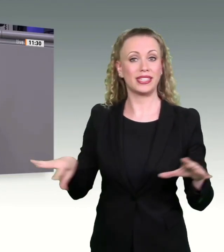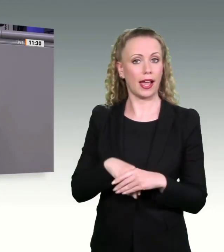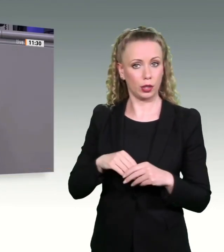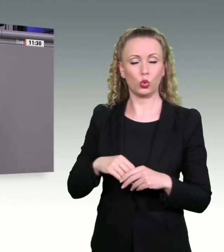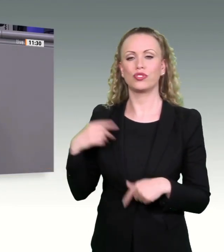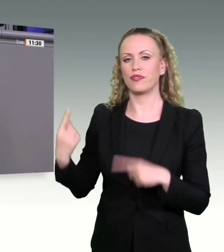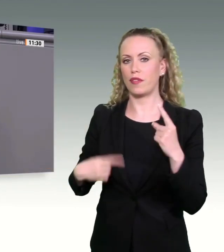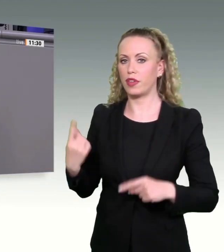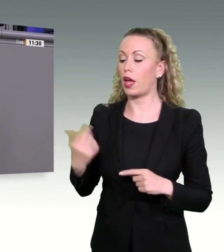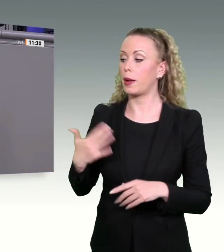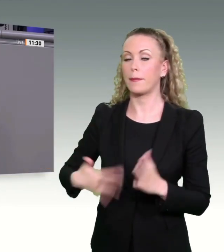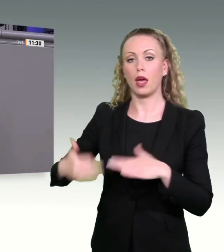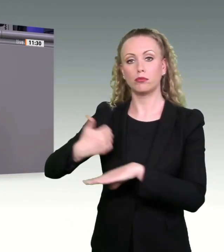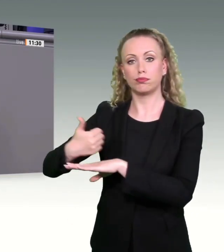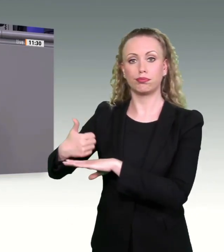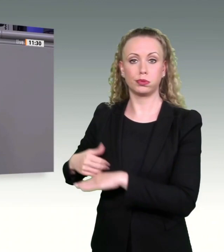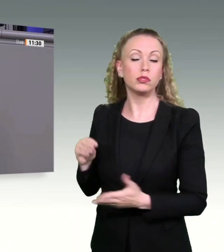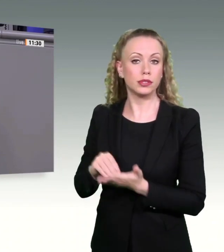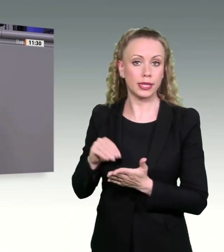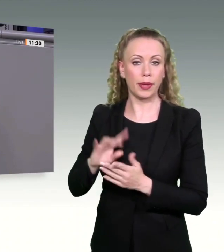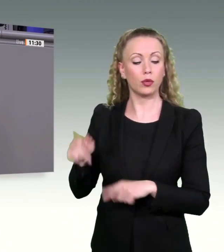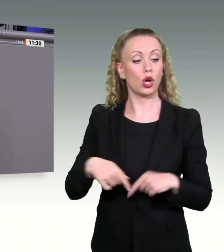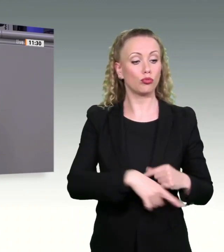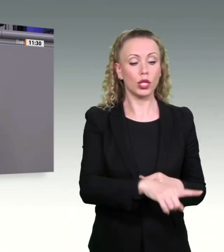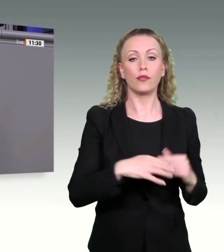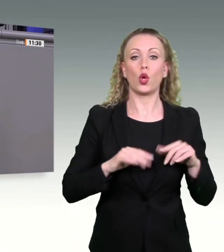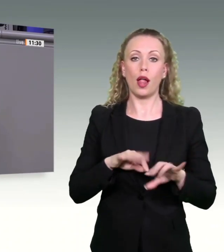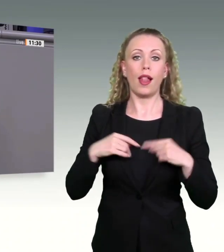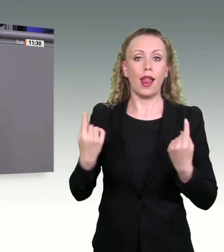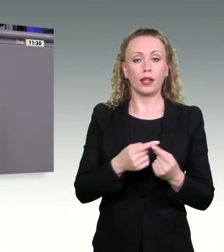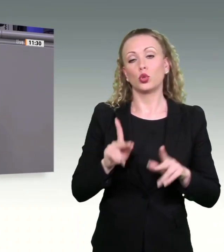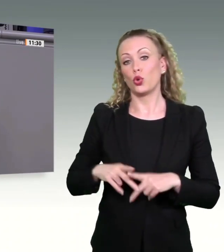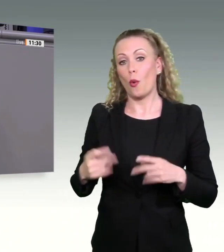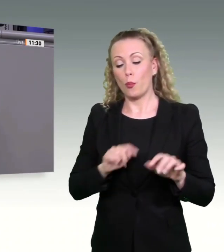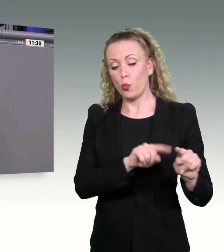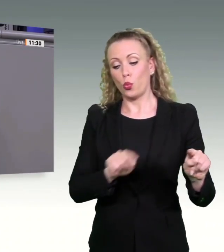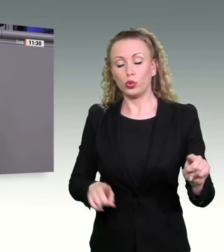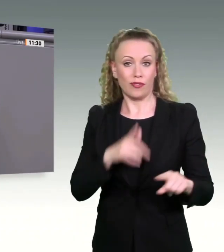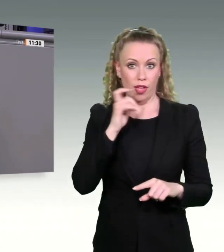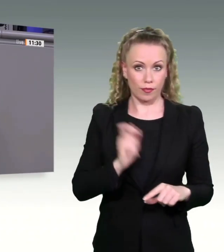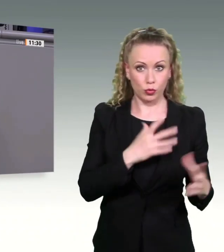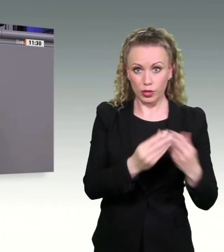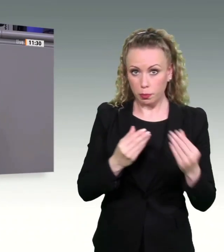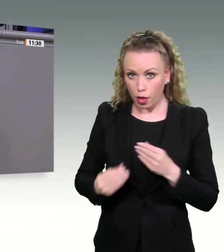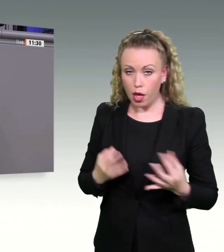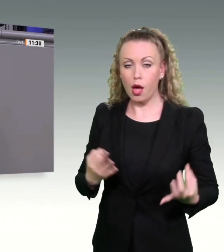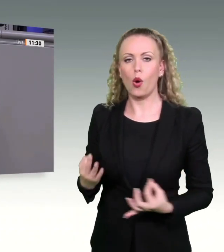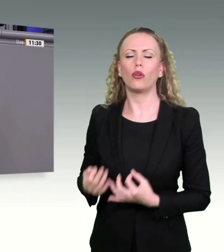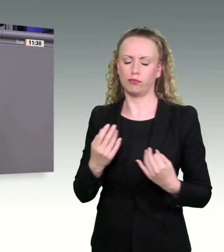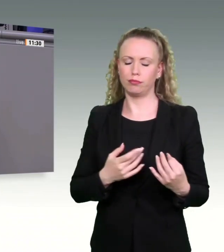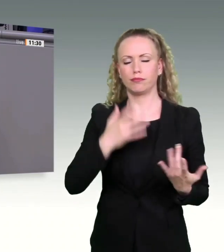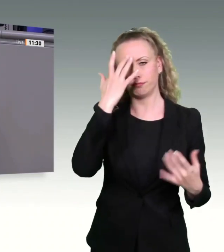die eigenen Beratungskapazitäten den Ländern und Kommunen zur Verfügung stehen. Frühzeitige Verfassungskompetenzen zwischen